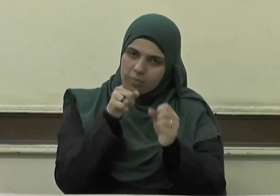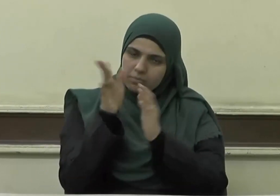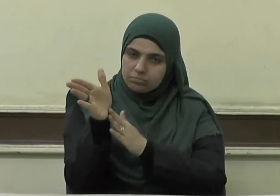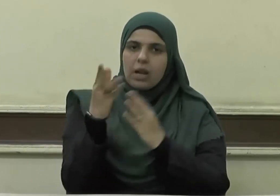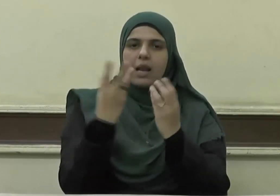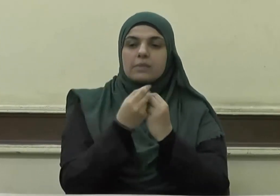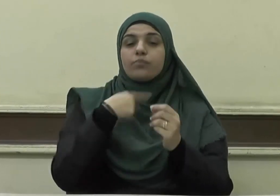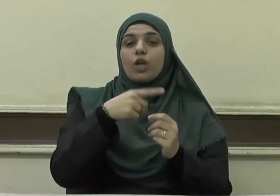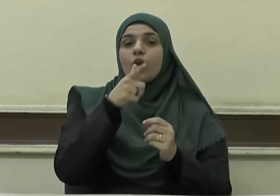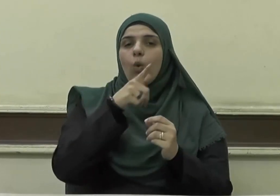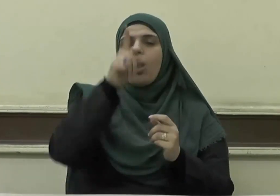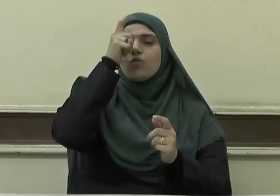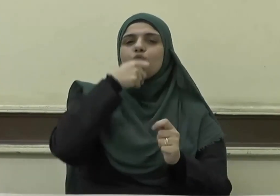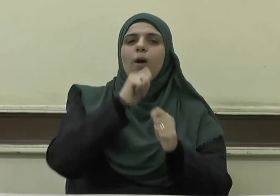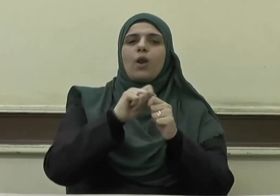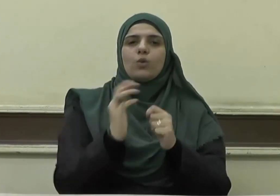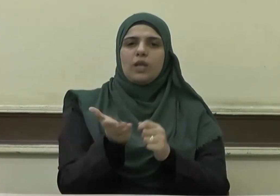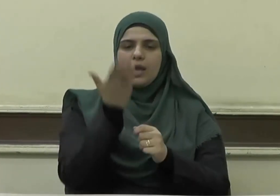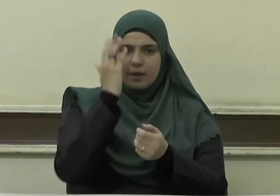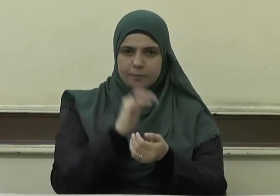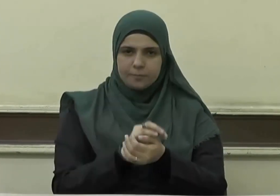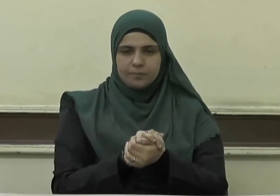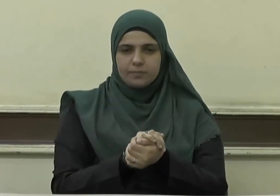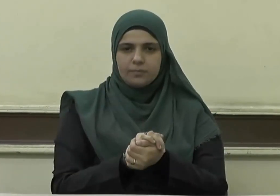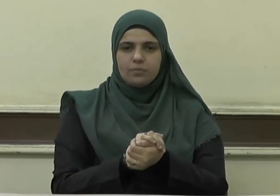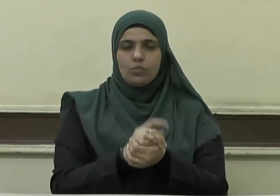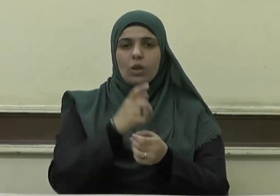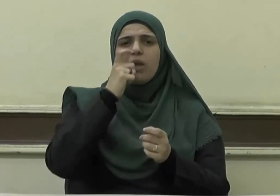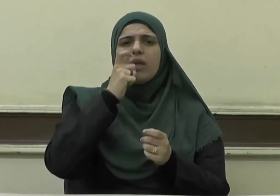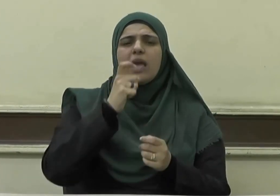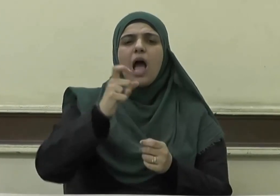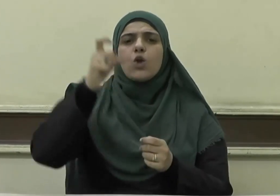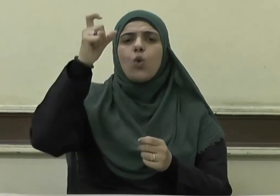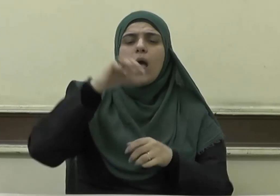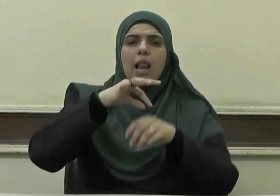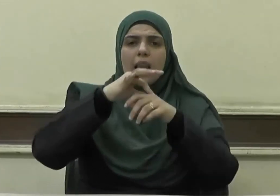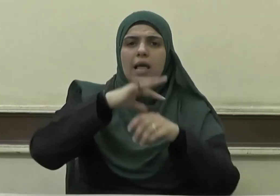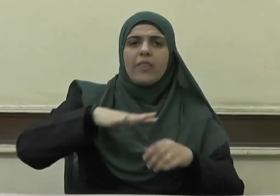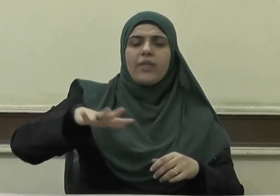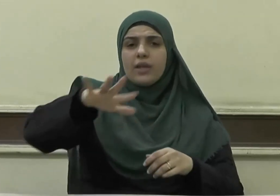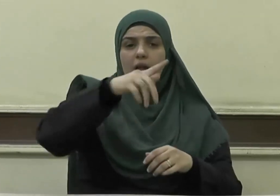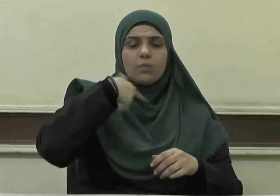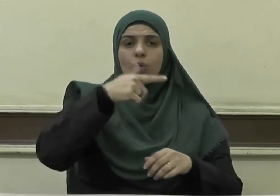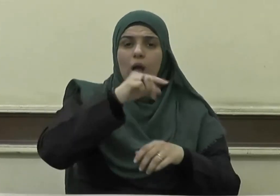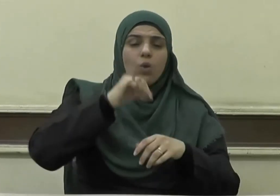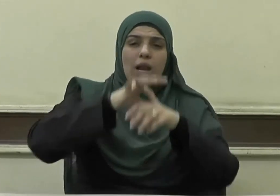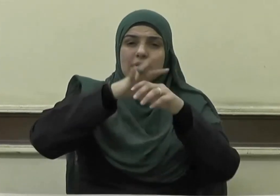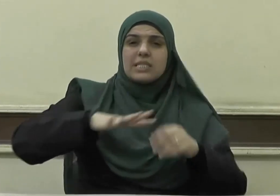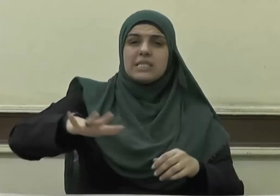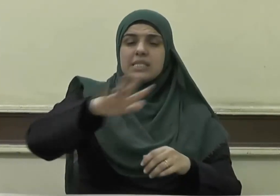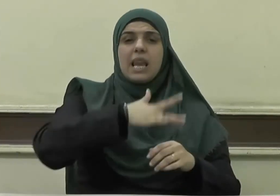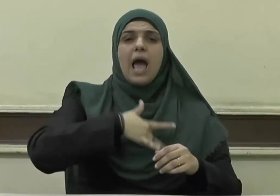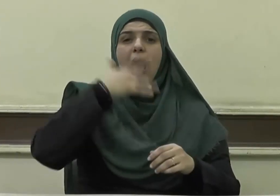يقول تعالى يا أيها الذين آمنوا اركعوا